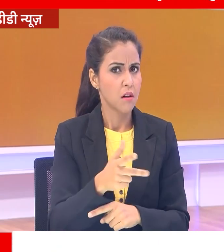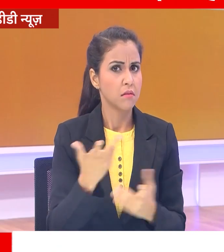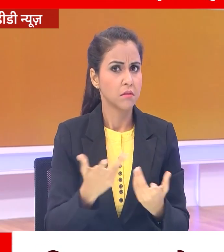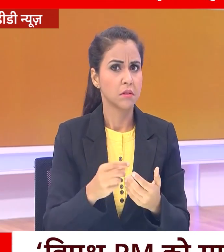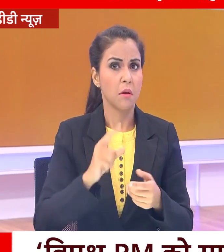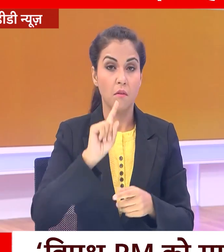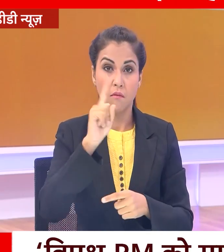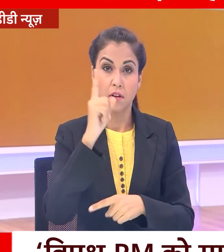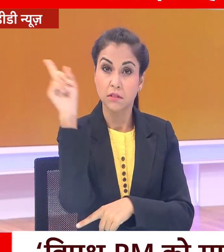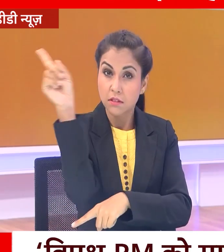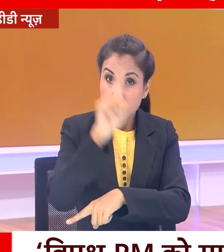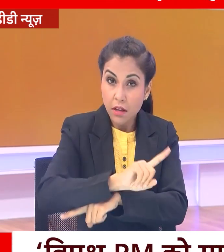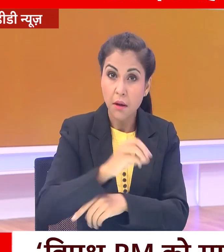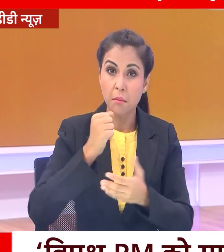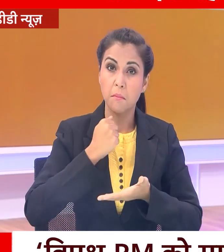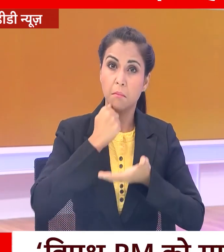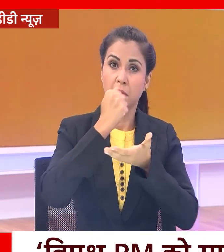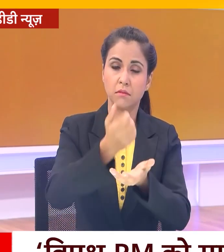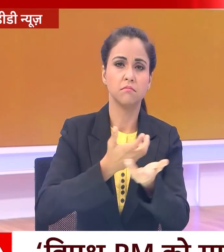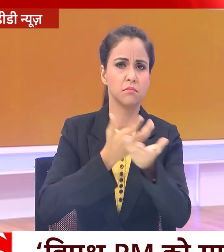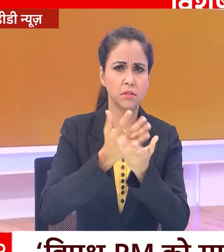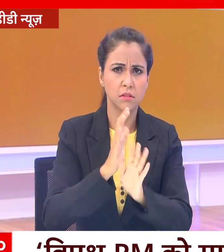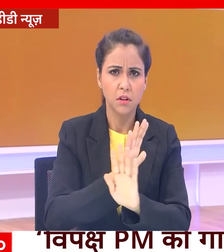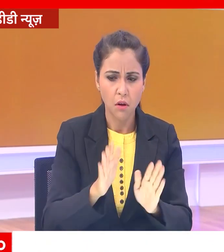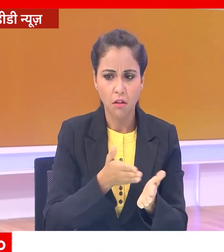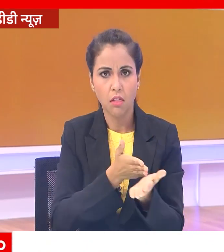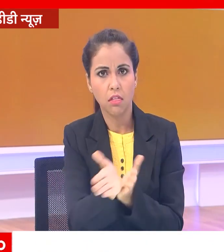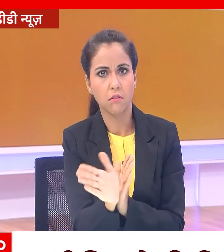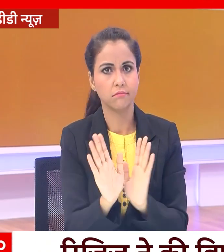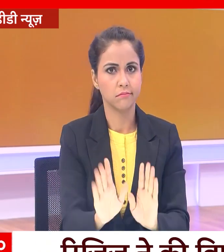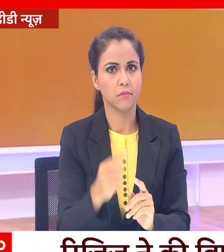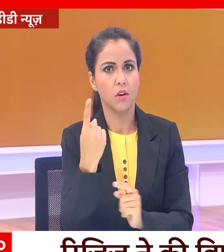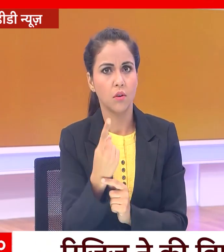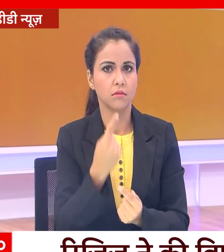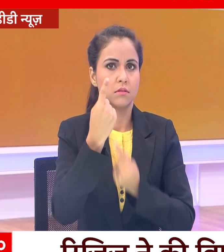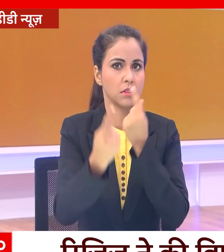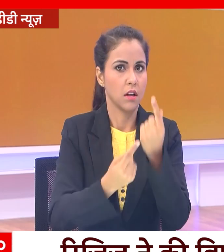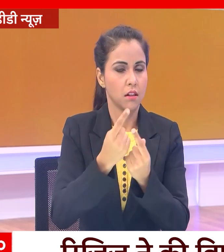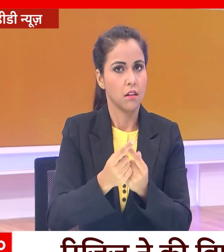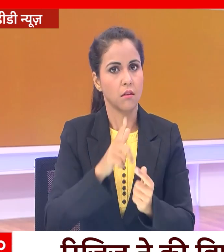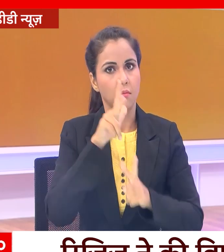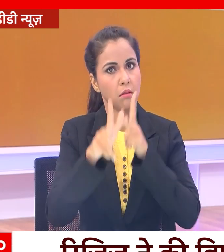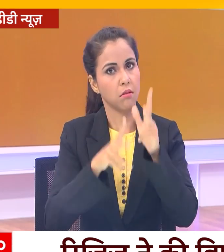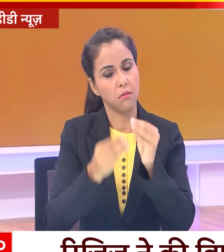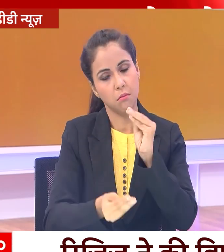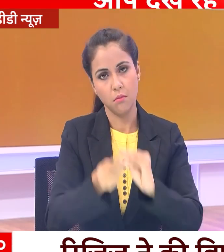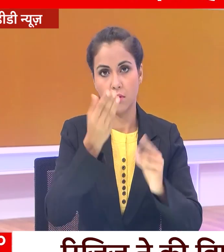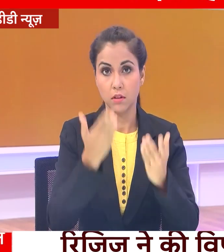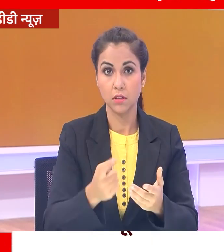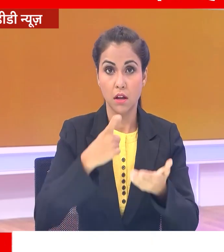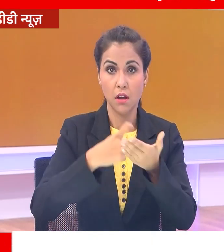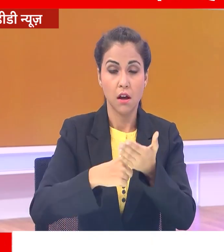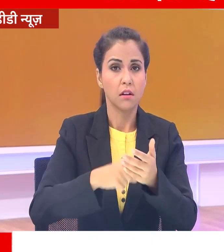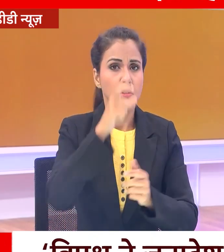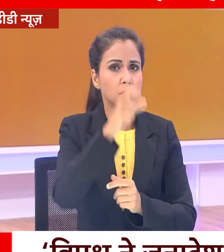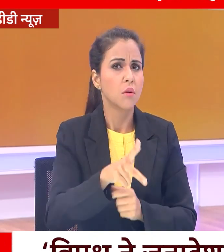कि पहले दिन बजट पर चर्चार ना करके विपक्ष ने सिर्फ राजनीतिक बयानबाजी की है री जीजू